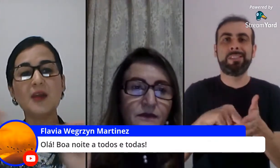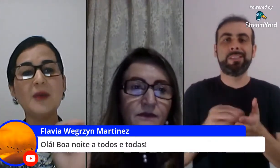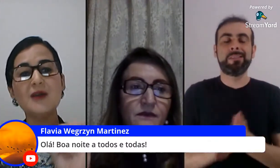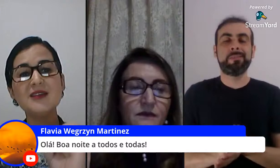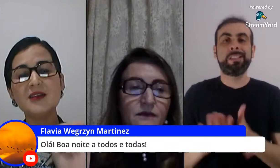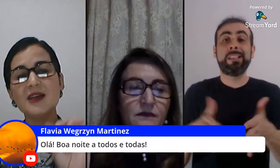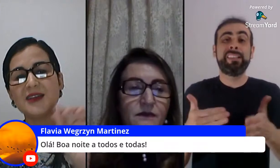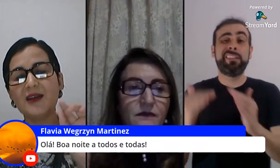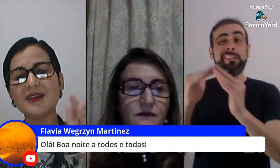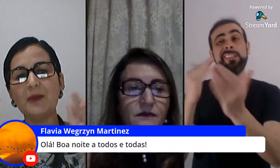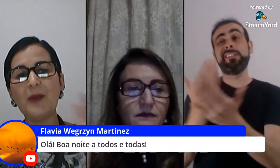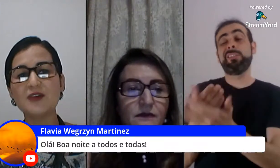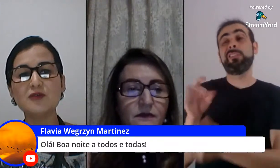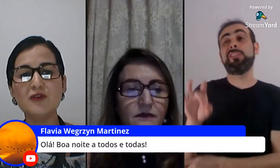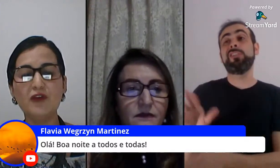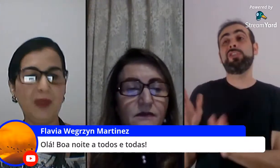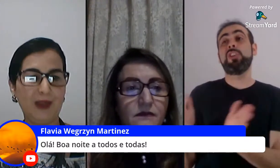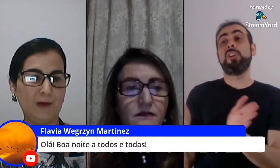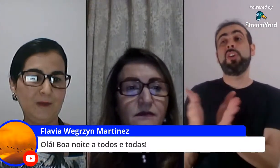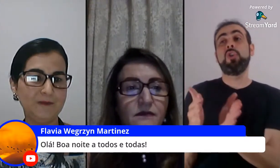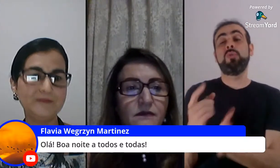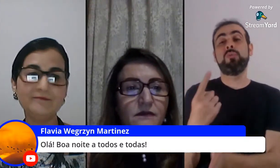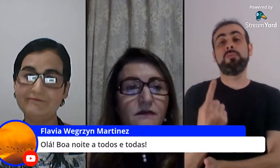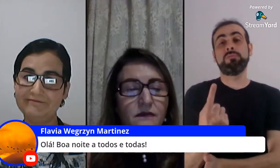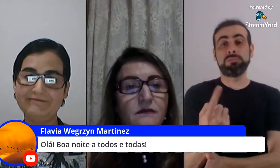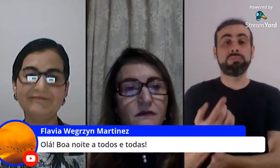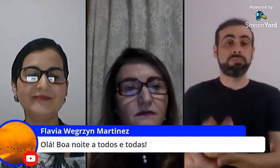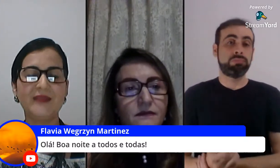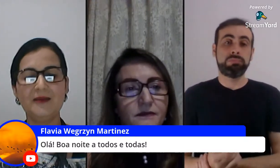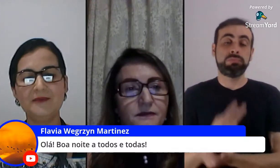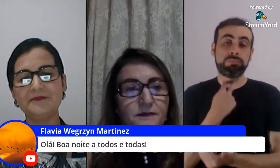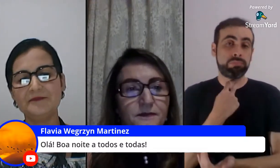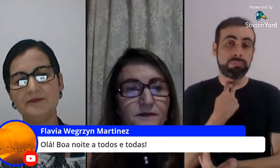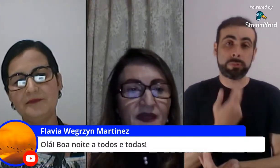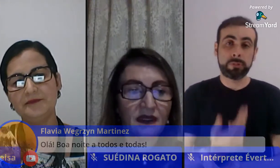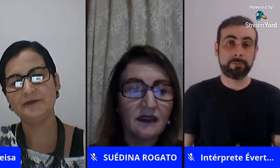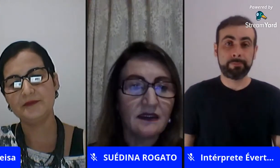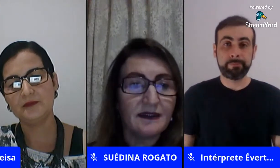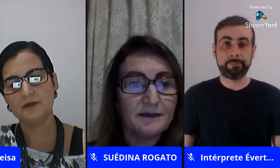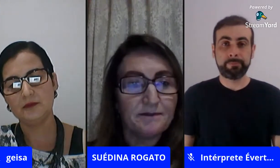de ah eu só trabalho essa parte do desenvolvimento né